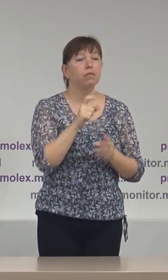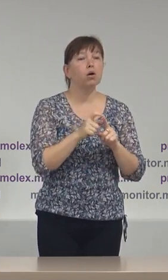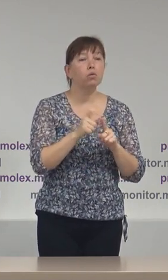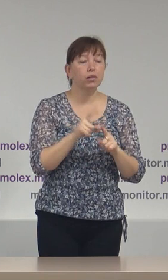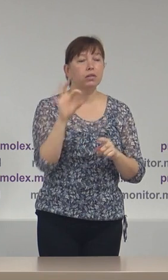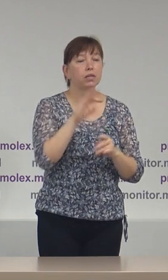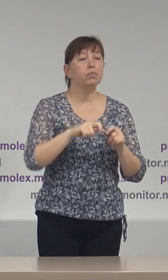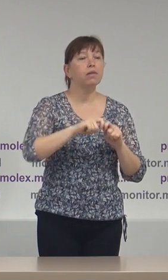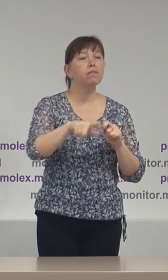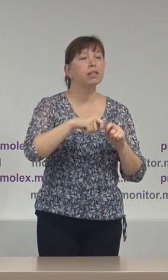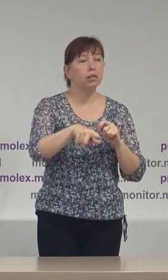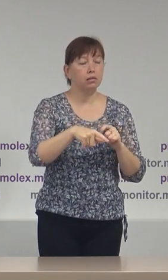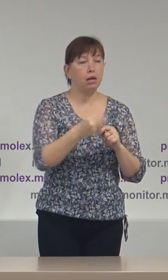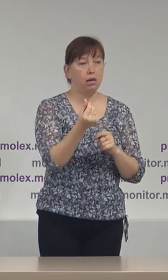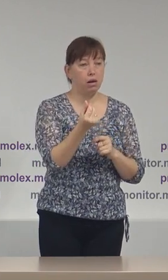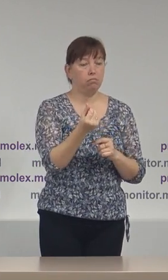finanțarea campaniei electorale.